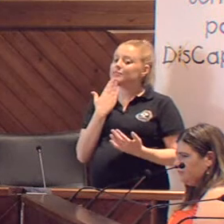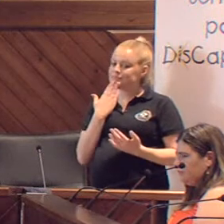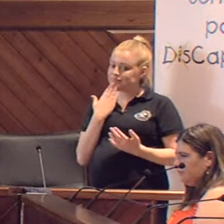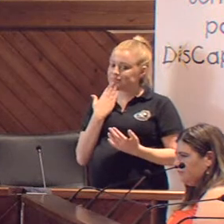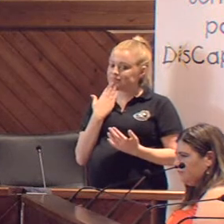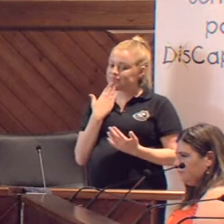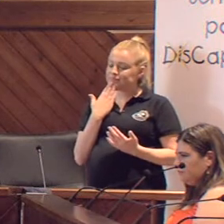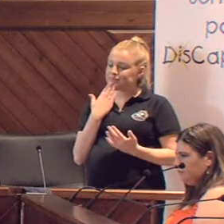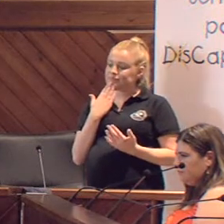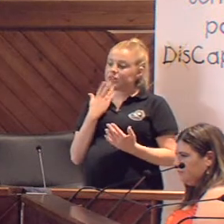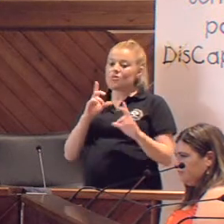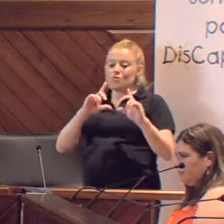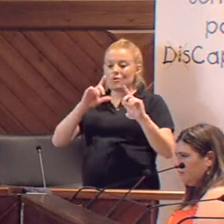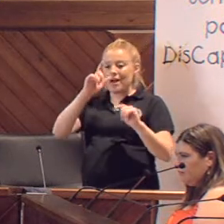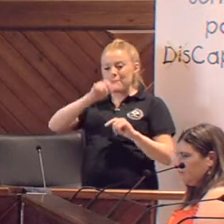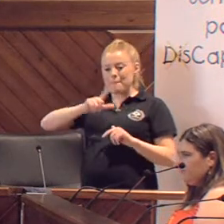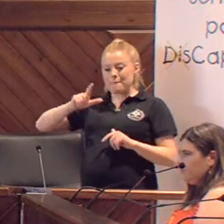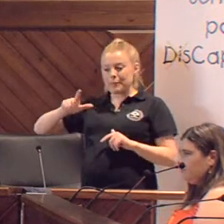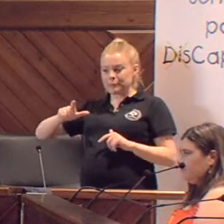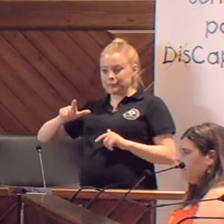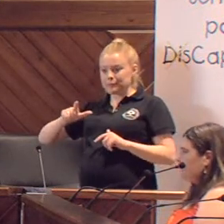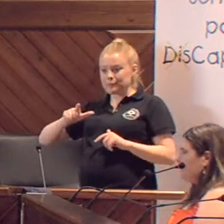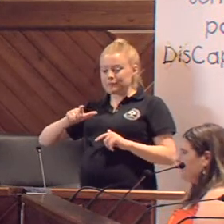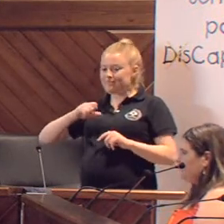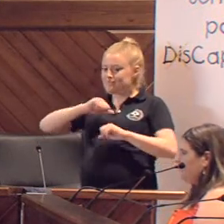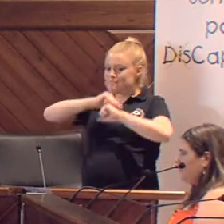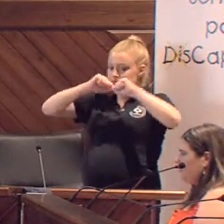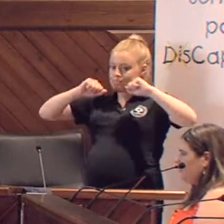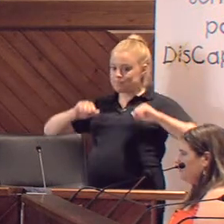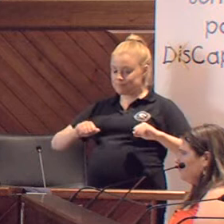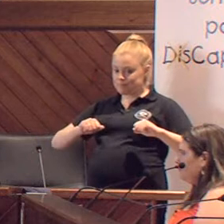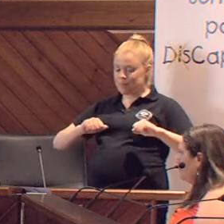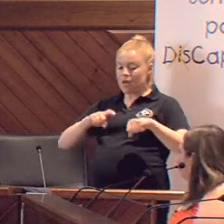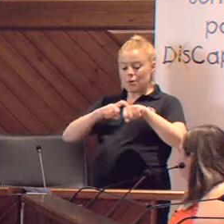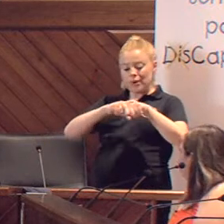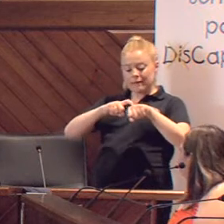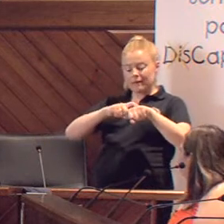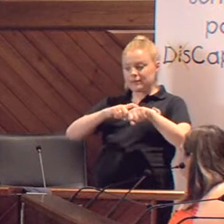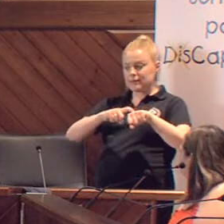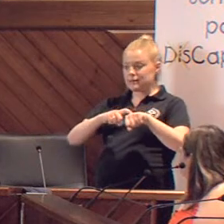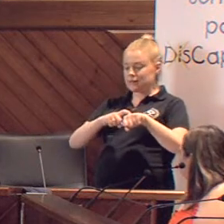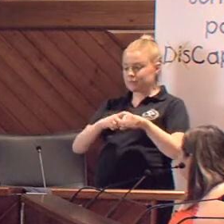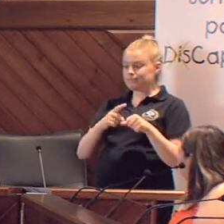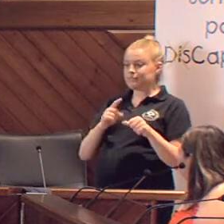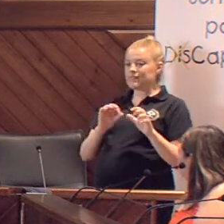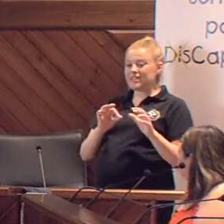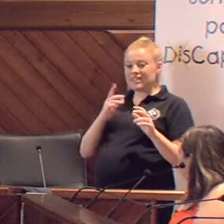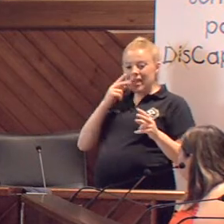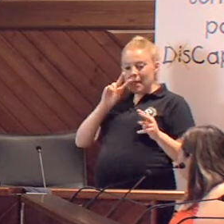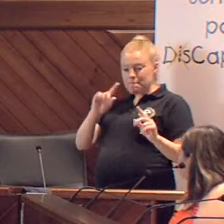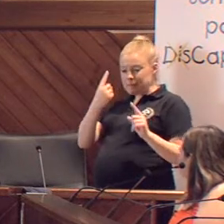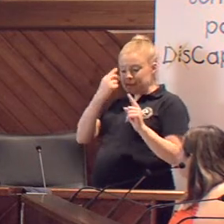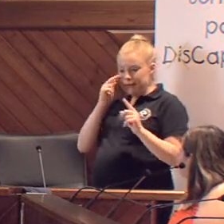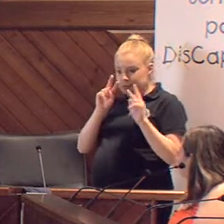encontramos en una población muy envejecida. Una característica de esta patología es que, desde que se detectan los primeros